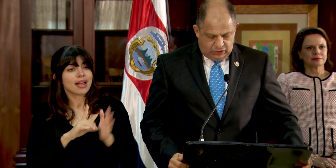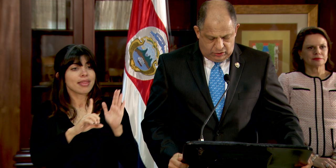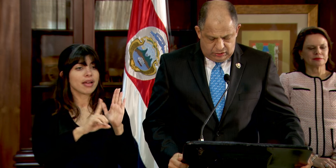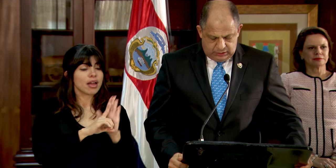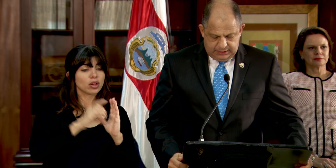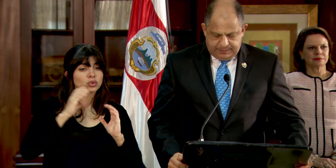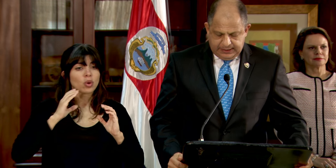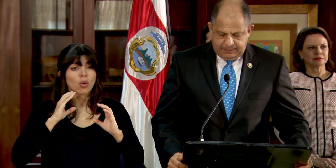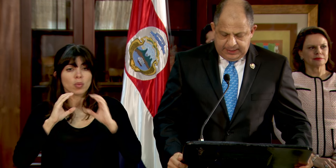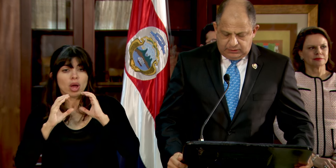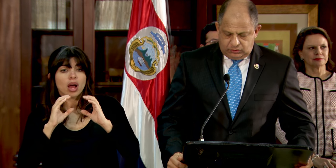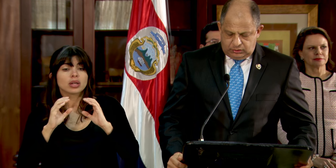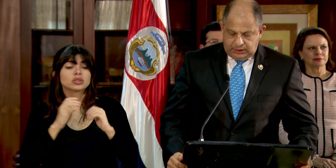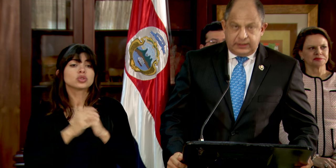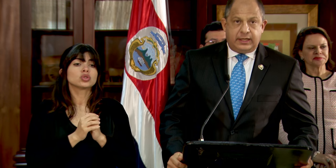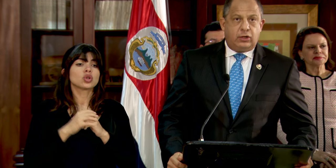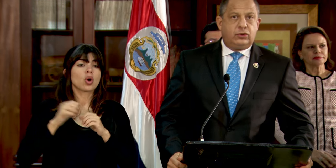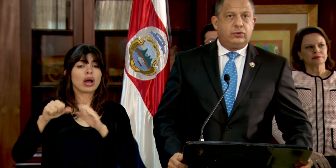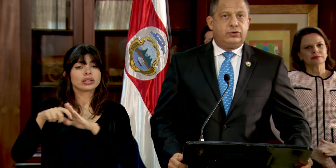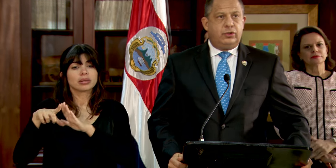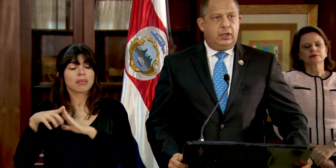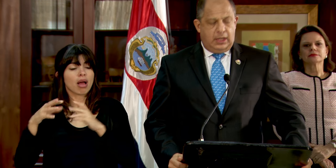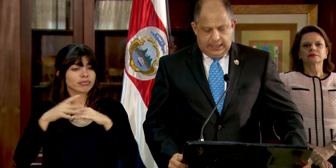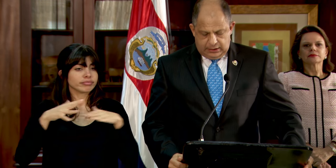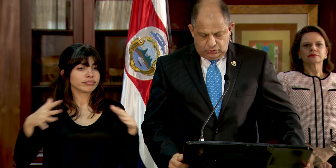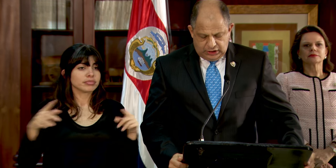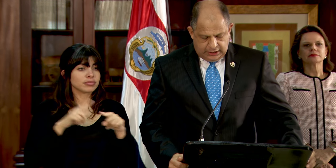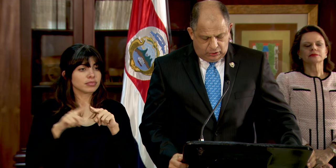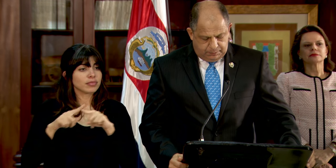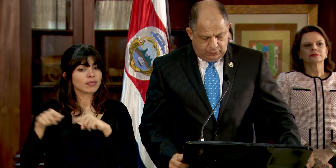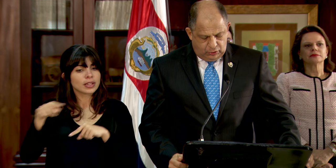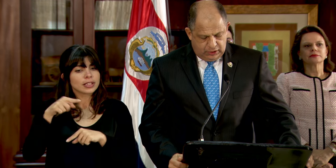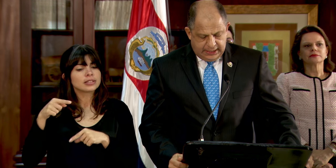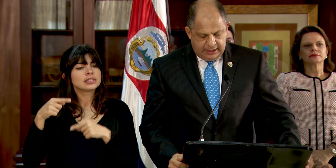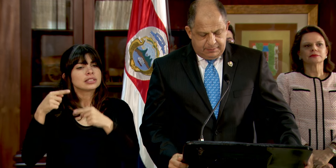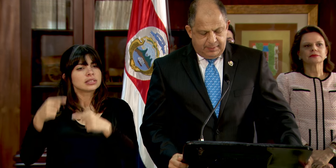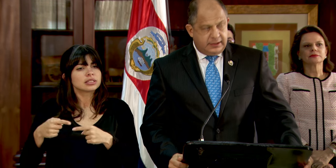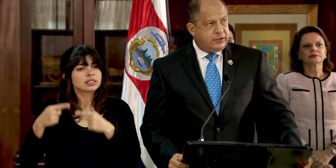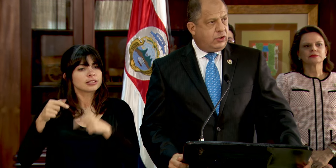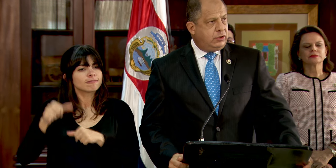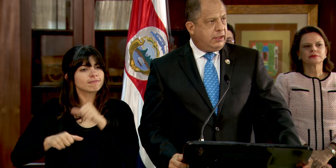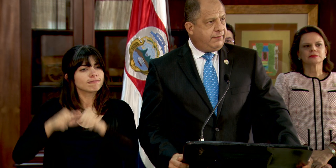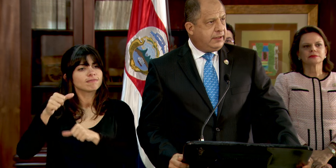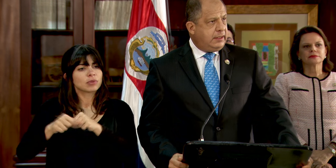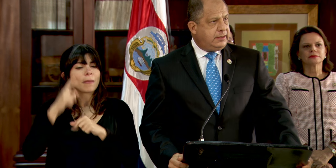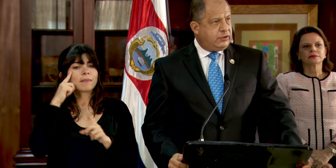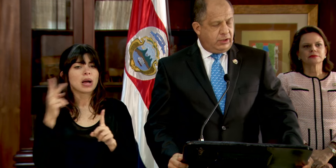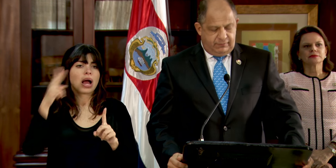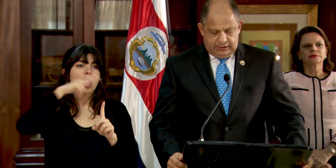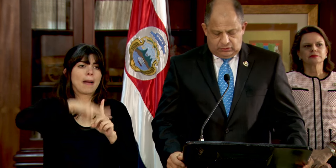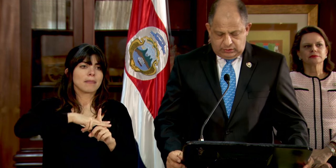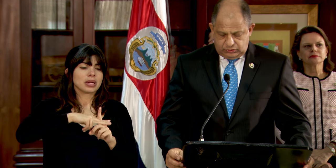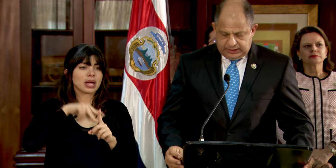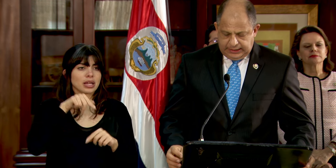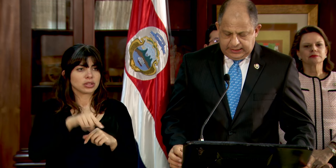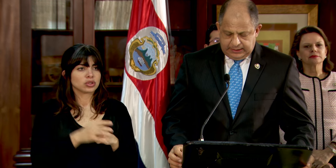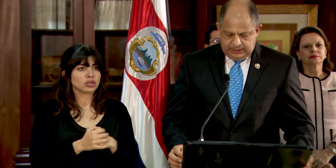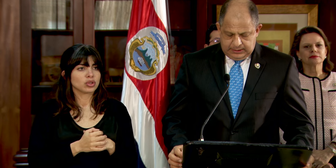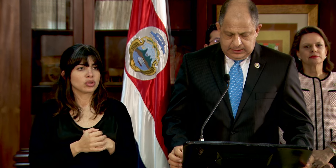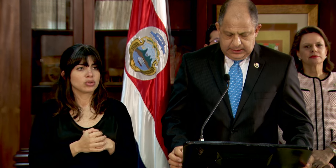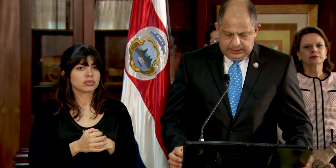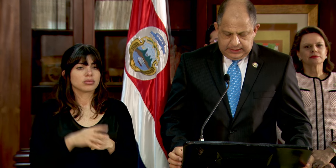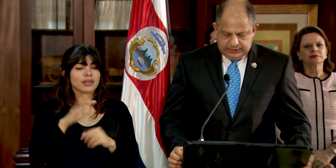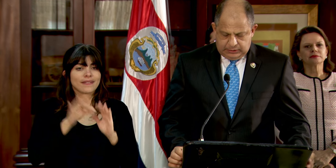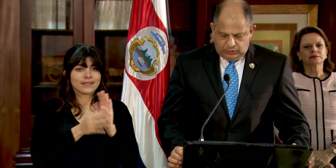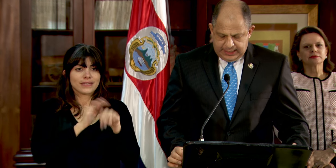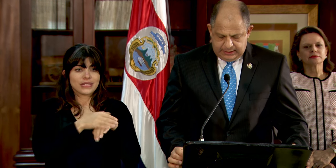comunicación, el Parlamento, entre otros, han luchado por lograr la implementación de la fertilización in vitro en Costa Rica